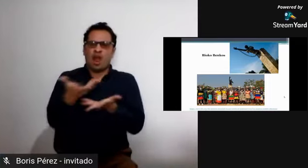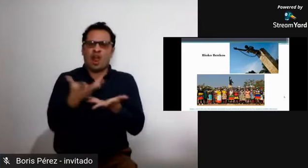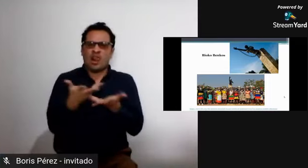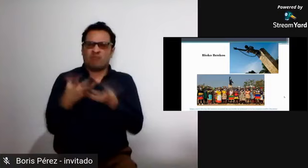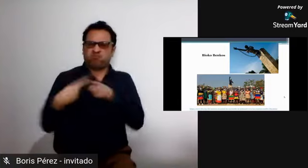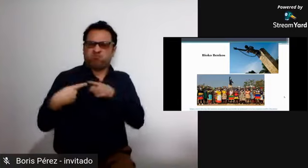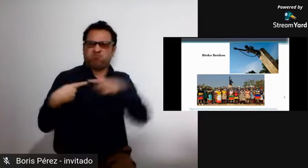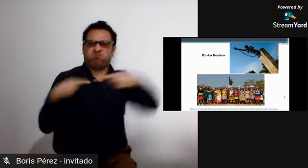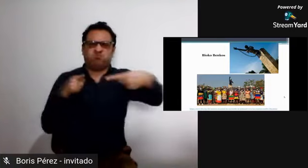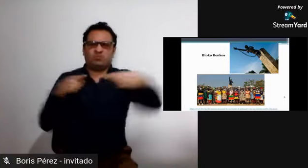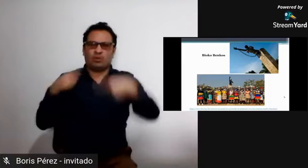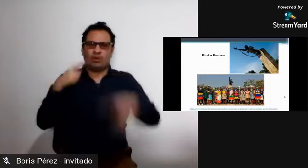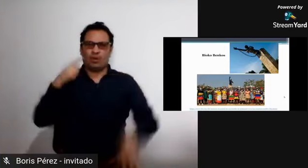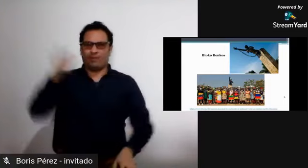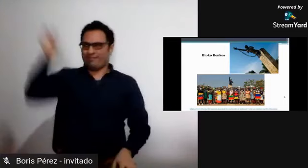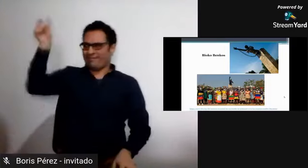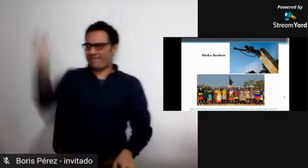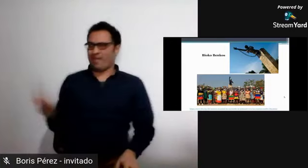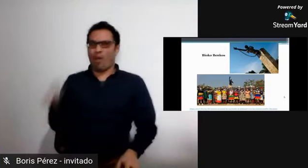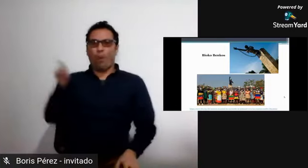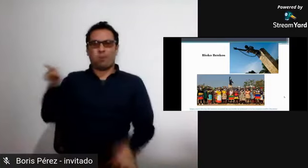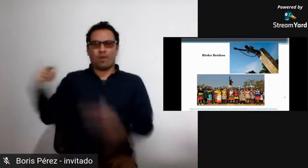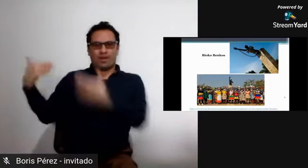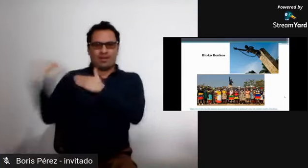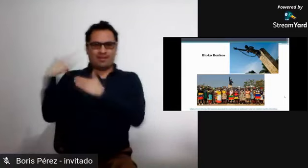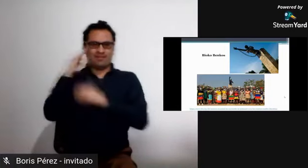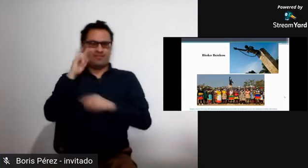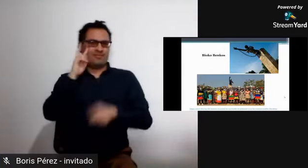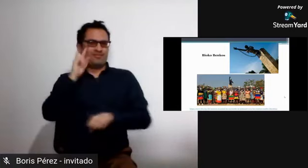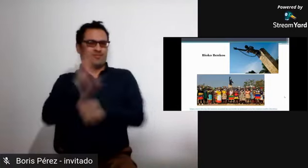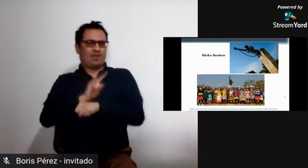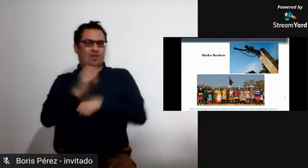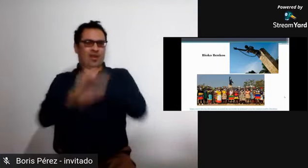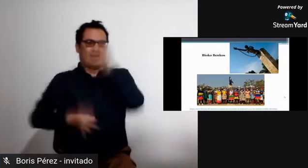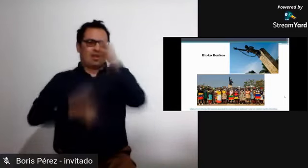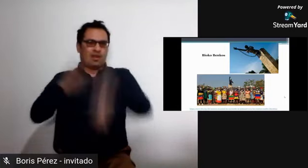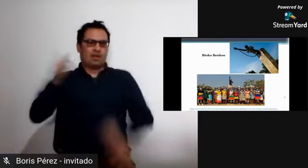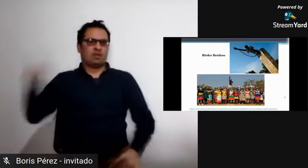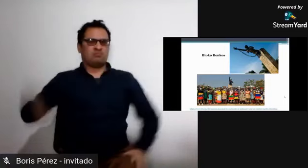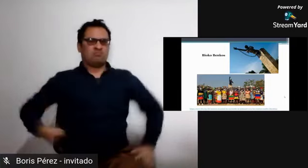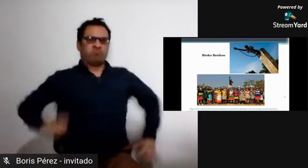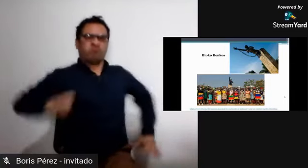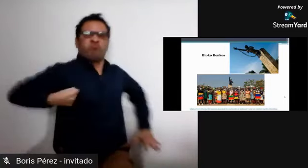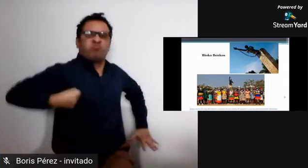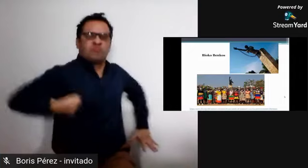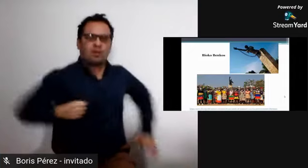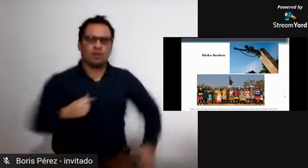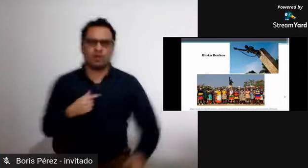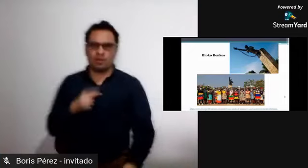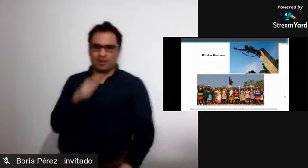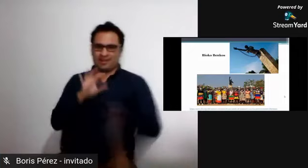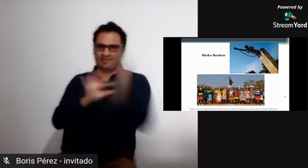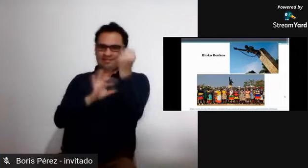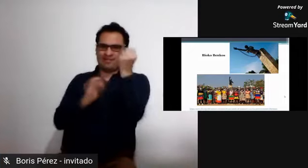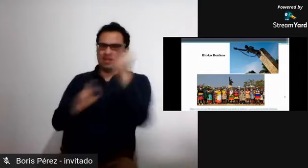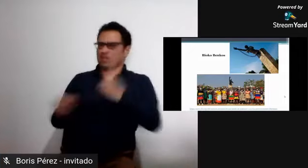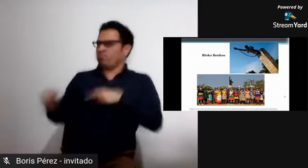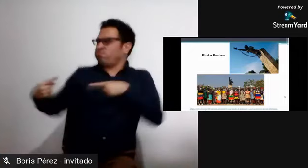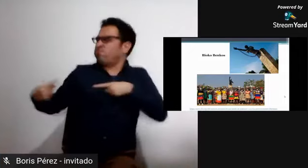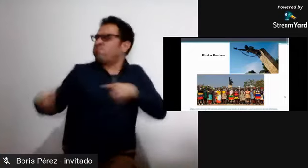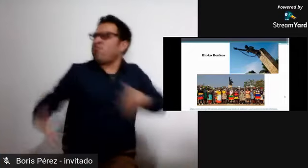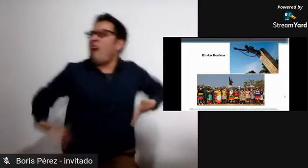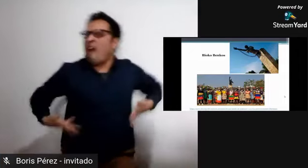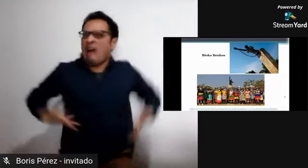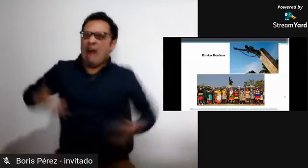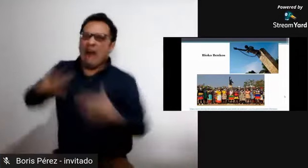Cartagena para poder negociar con las personas que en ese